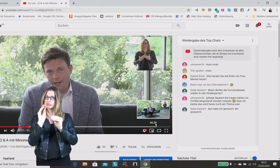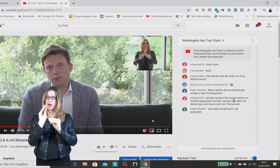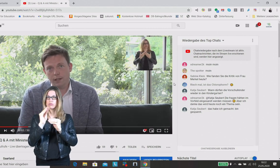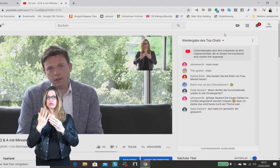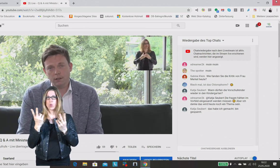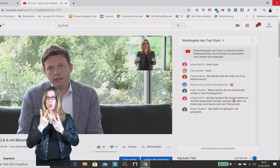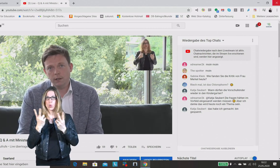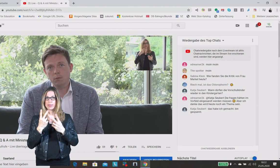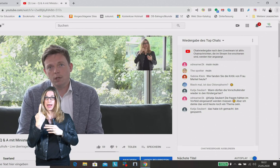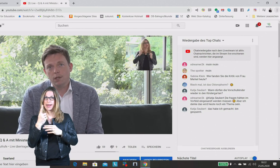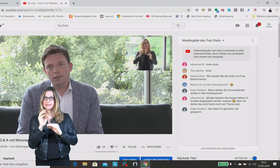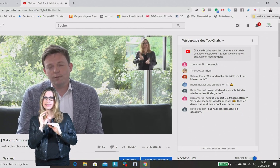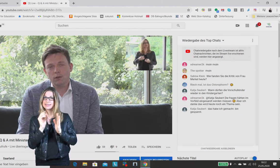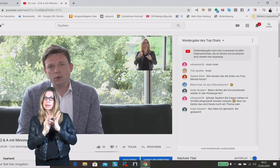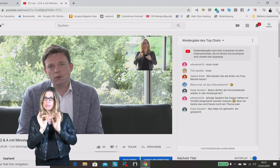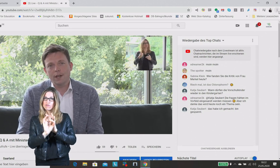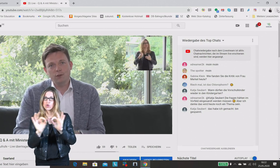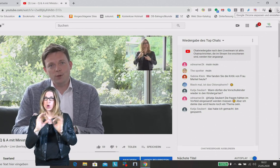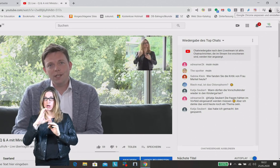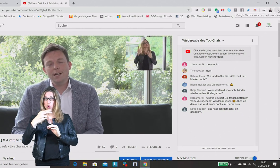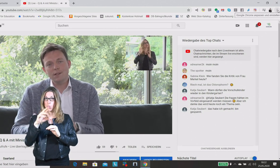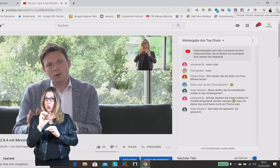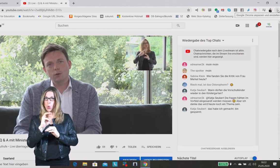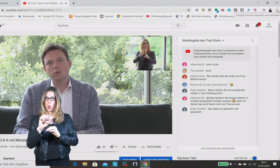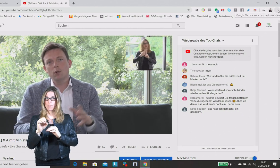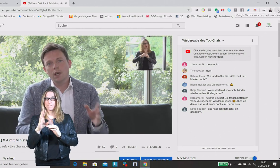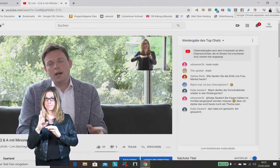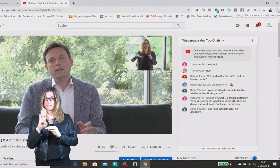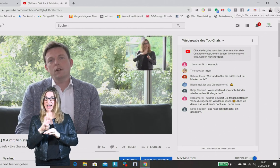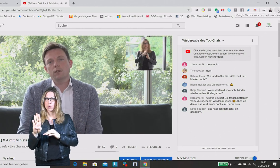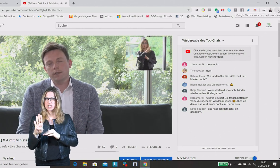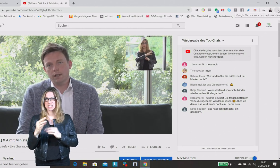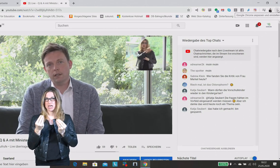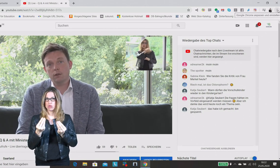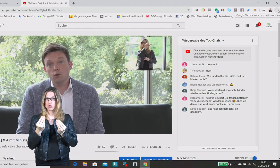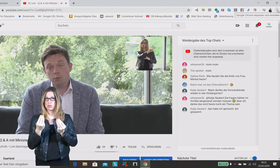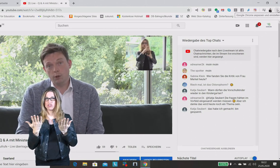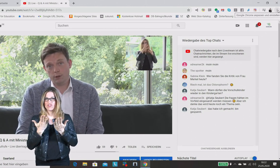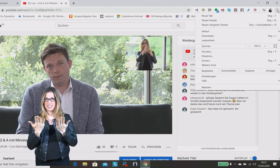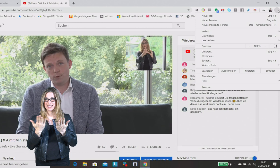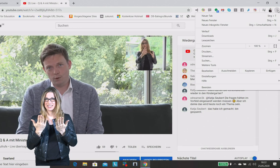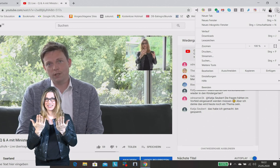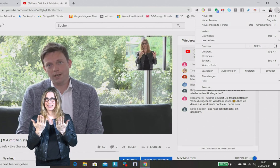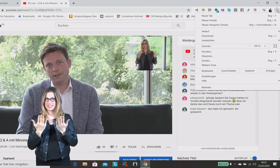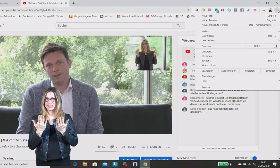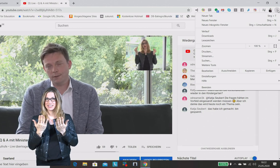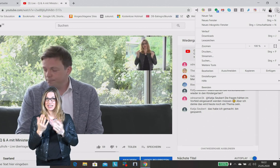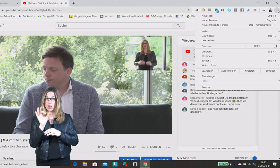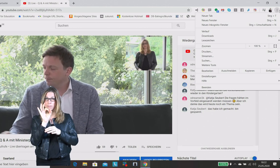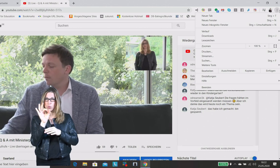Tipp in Chrome. Wenn Sie hier oben auf diese drei kleinen Punkte gehen, das wäre so die Einstellung, was Sie